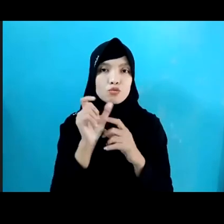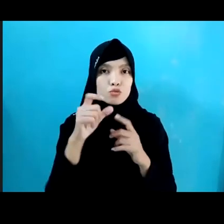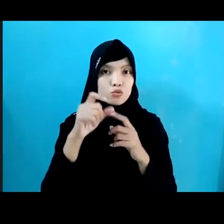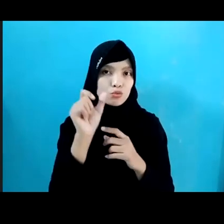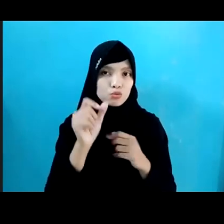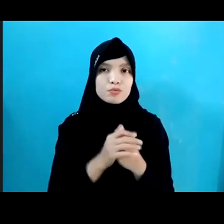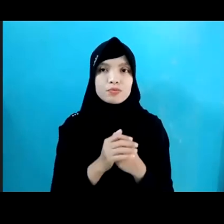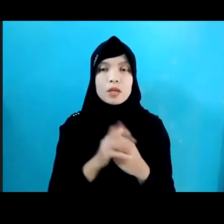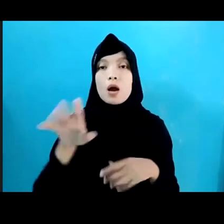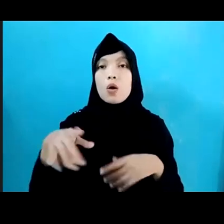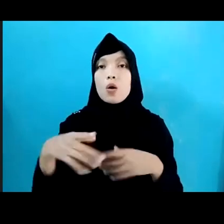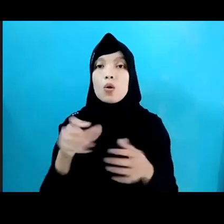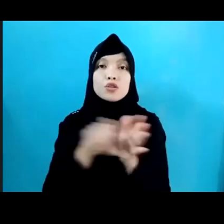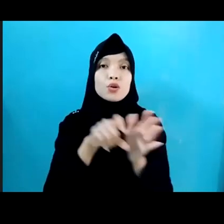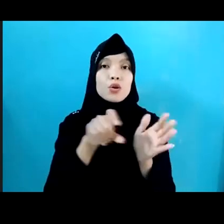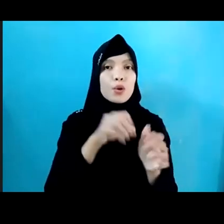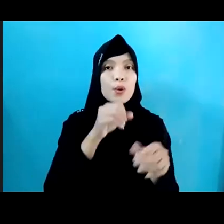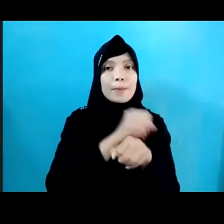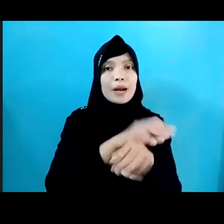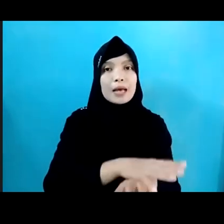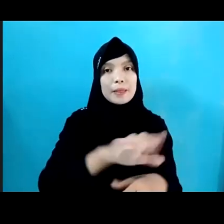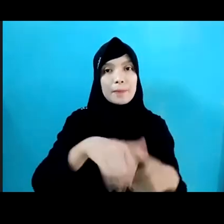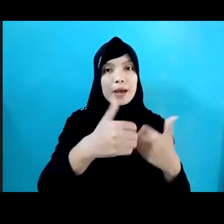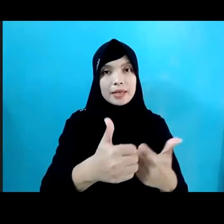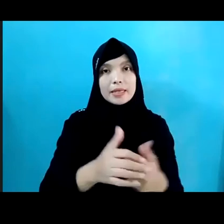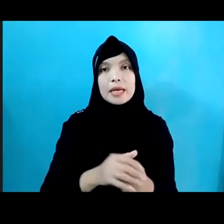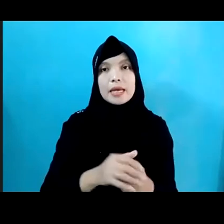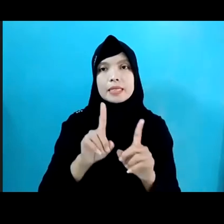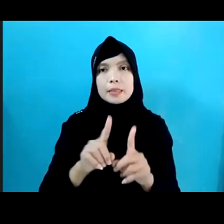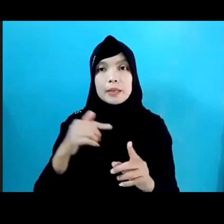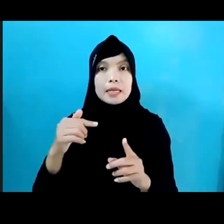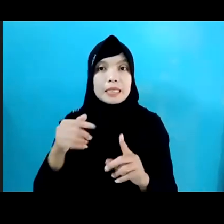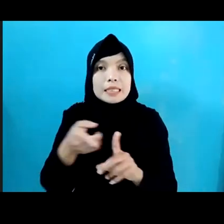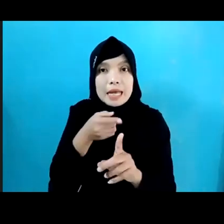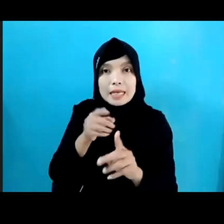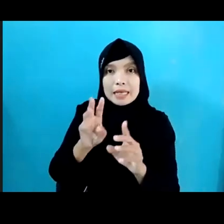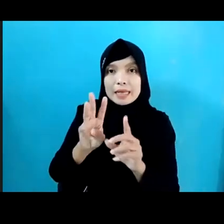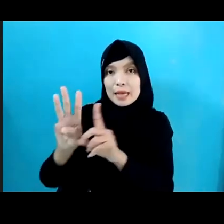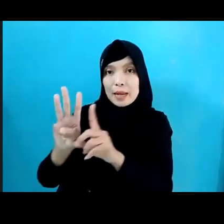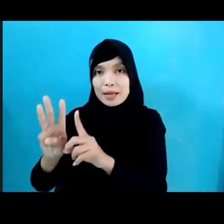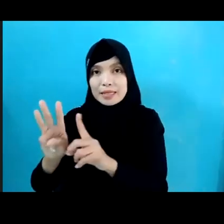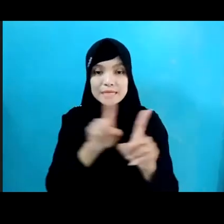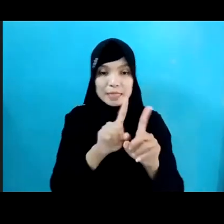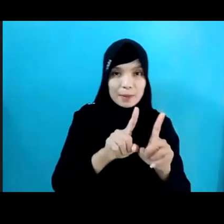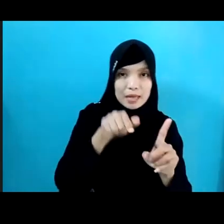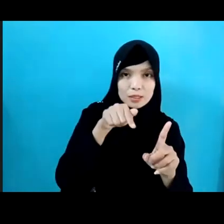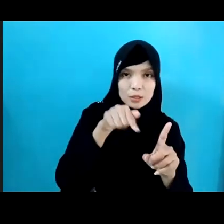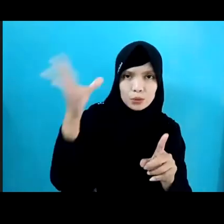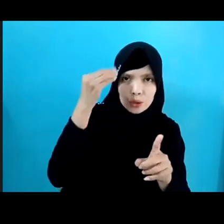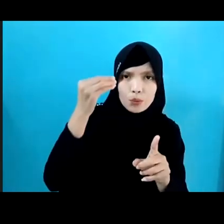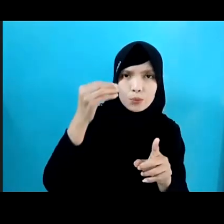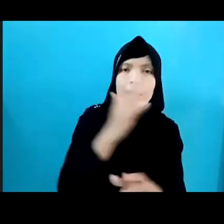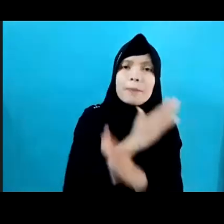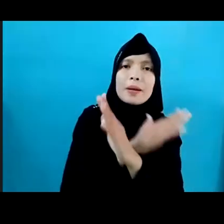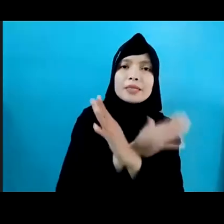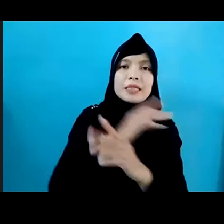Praktik Baik 11 Dari 13 Responden Mengetahui Adanya Kegiatan Untuk Mencegah Stunting Di Daerah Tempat Tinggal